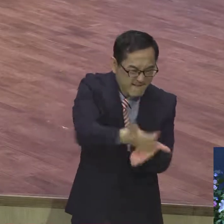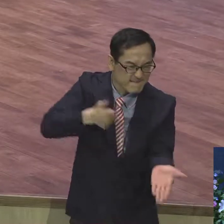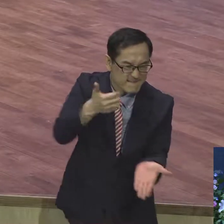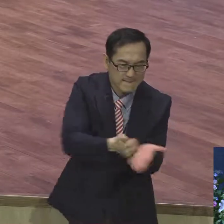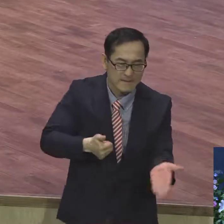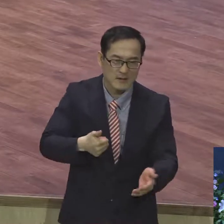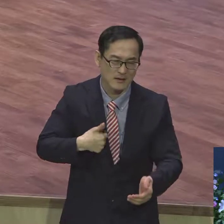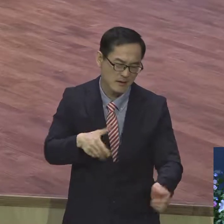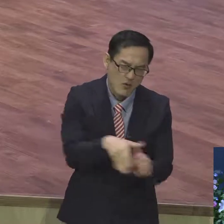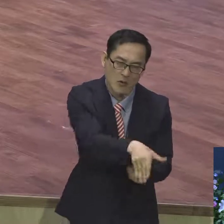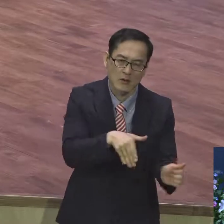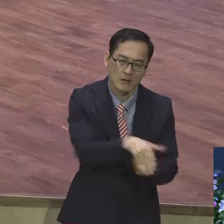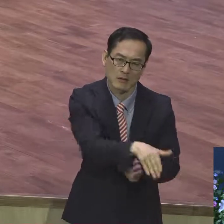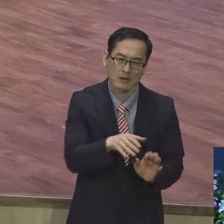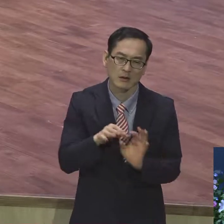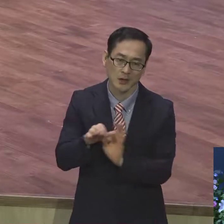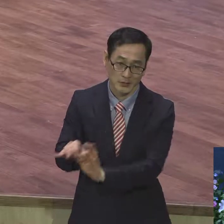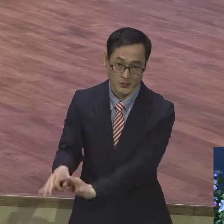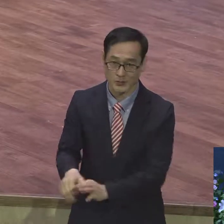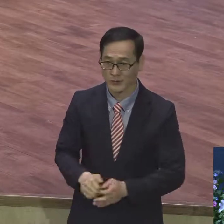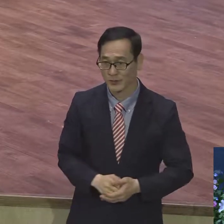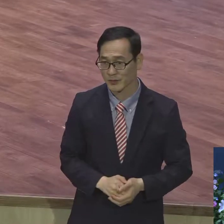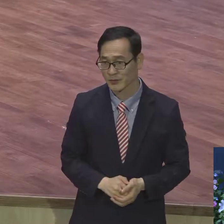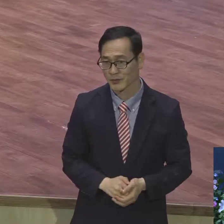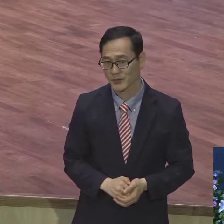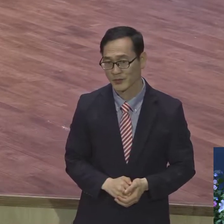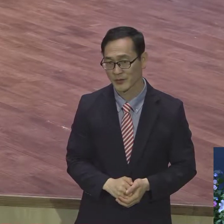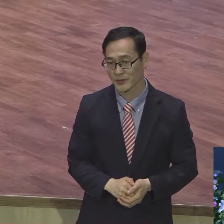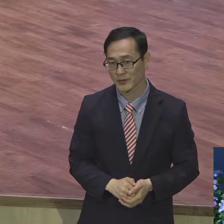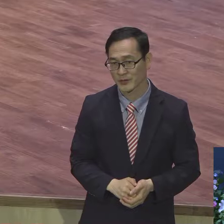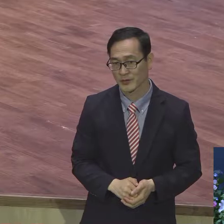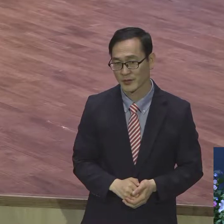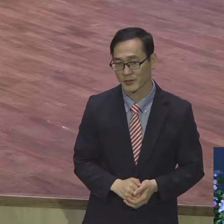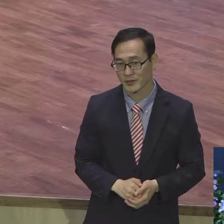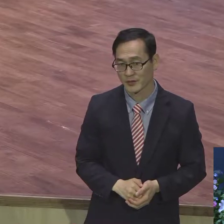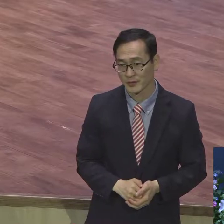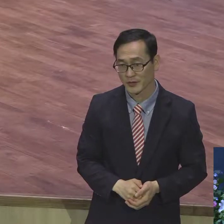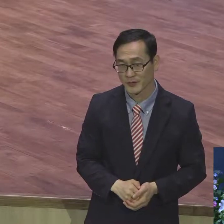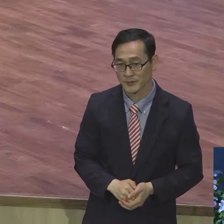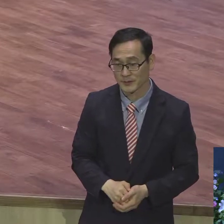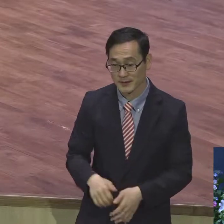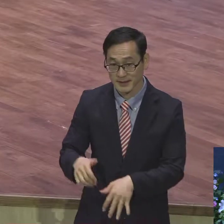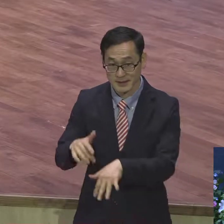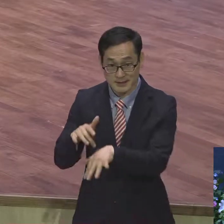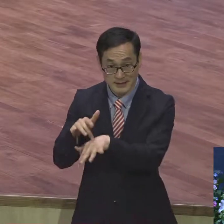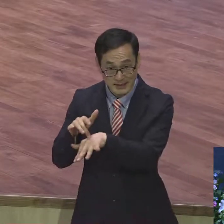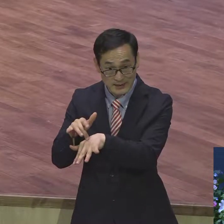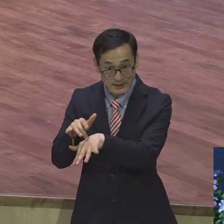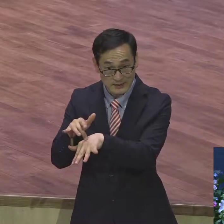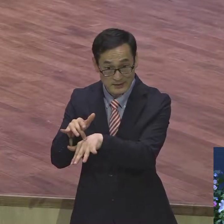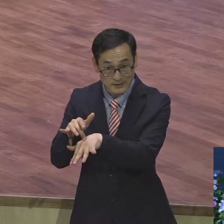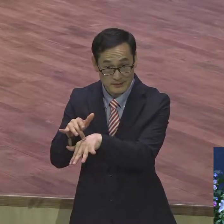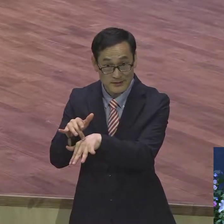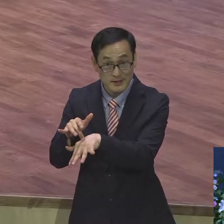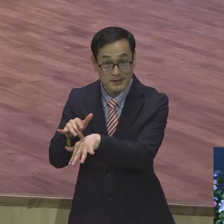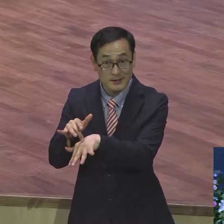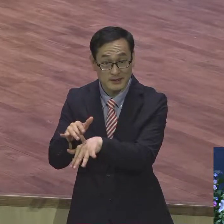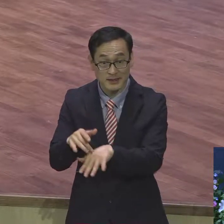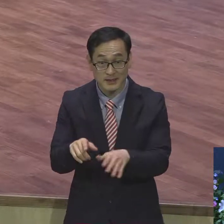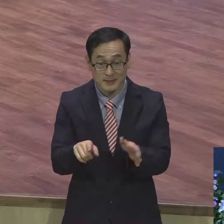귀신이 마귀가 뭐 직접 합니까? 믿음 약한 귀신 믿음 약한 사람들을